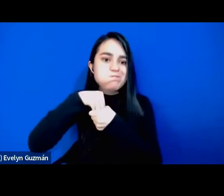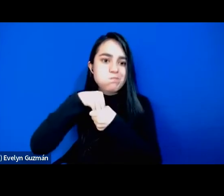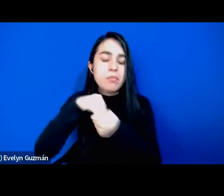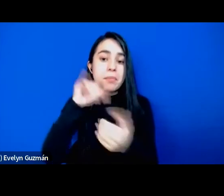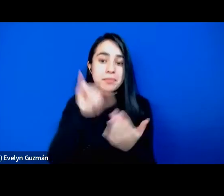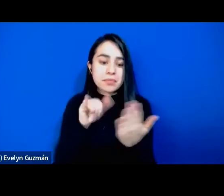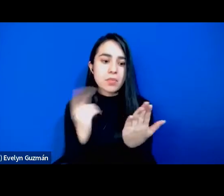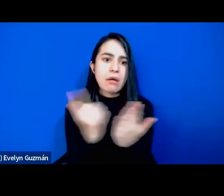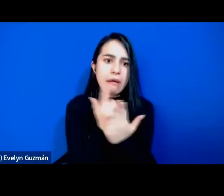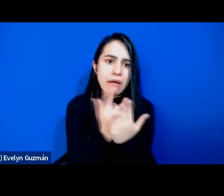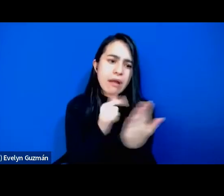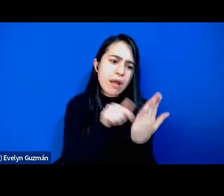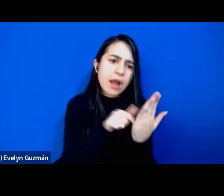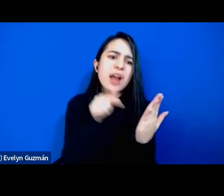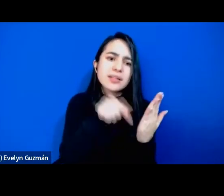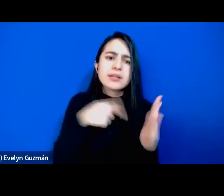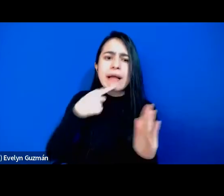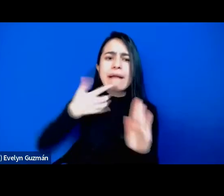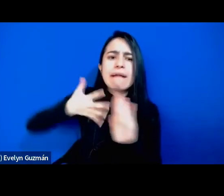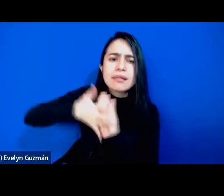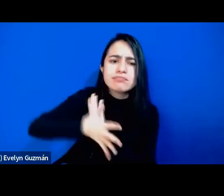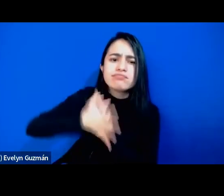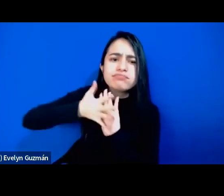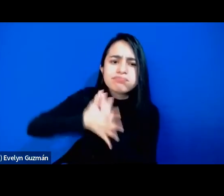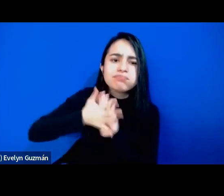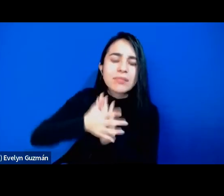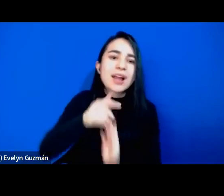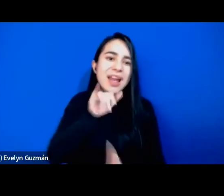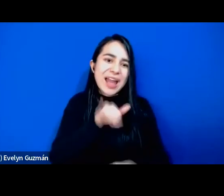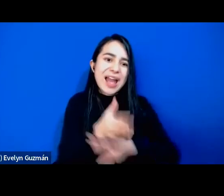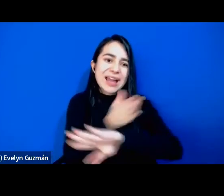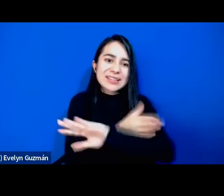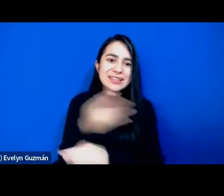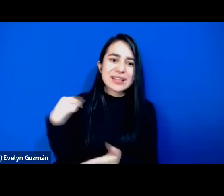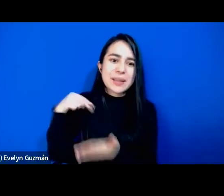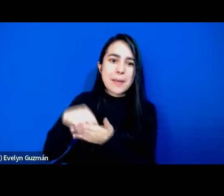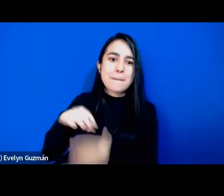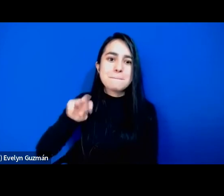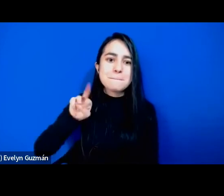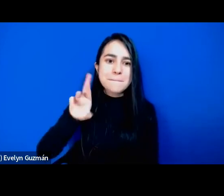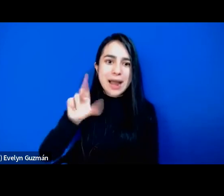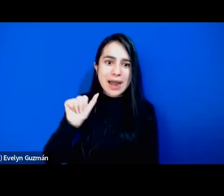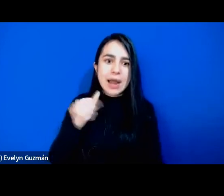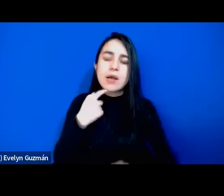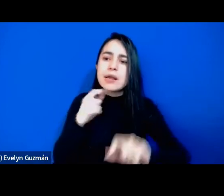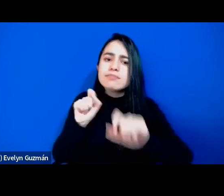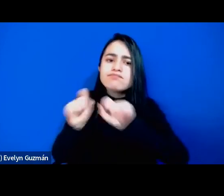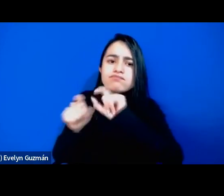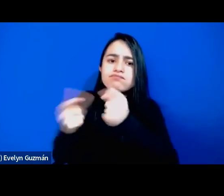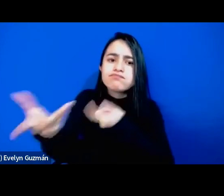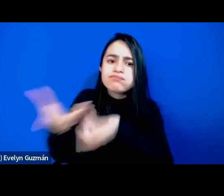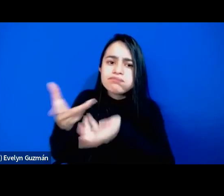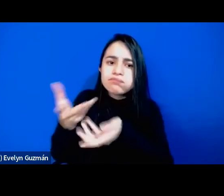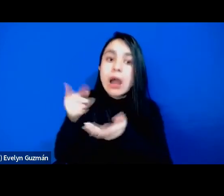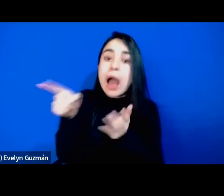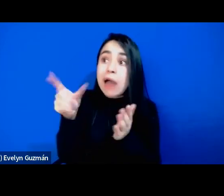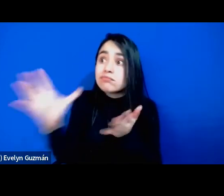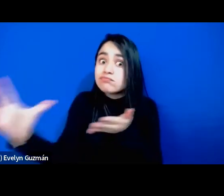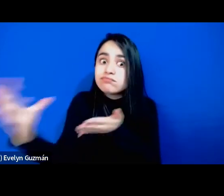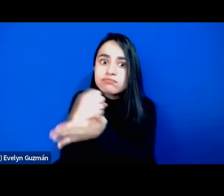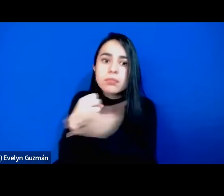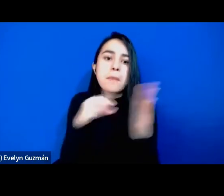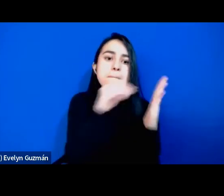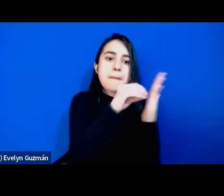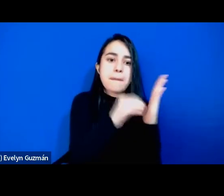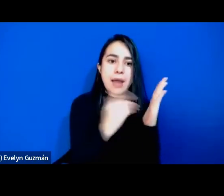las narraciones con las personas que Mara dialogó es también de alguna manera